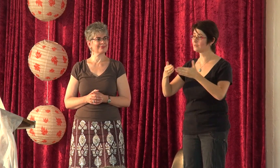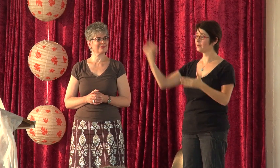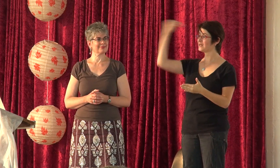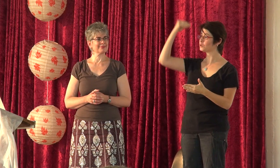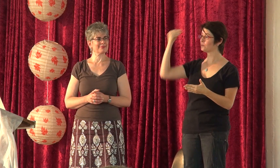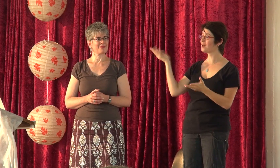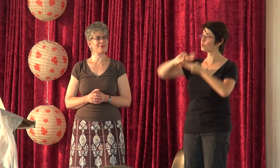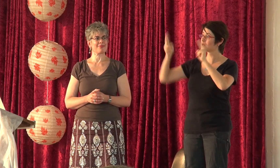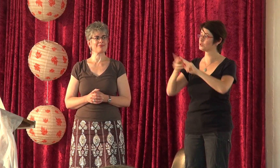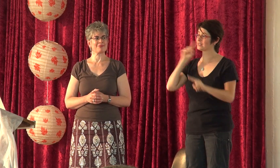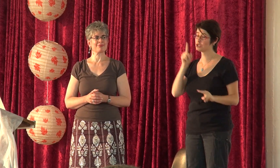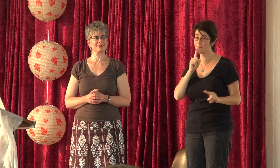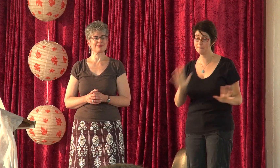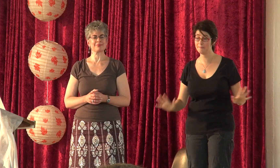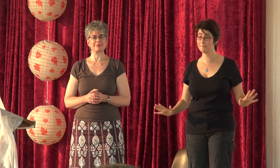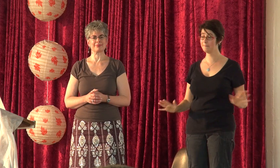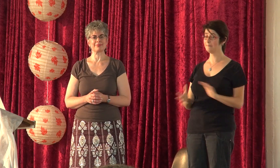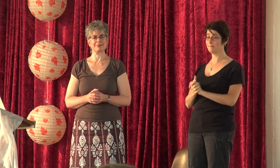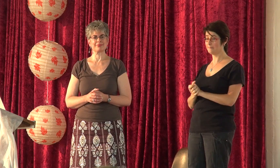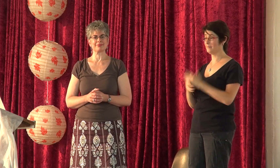זה חוג זה חוג שמתמקד למעשה לימודי חרשות